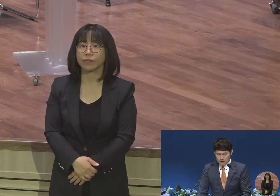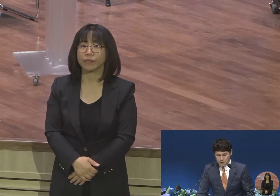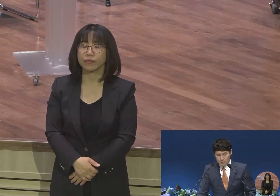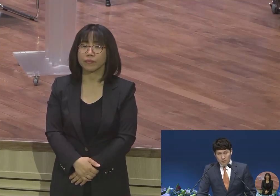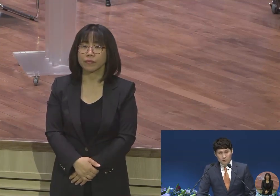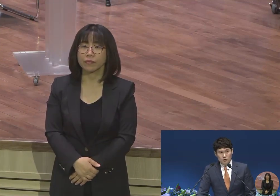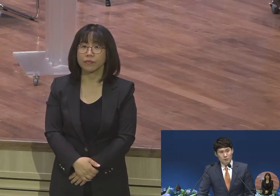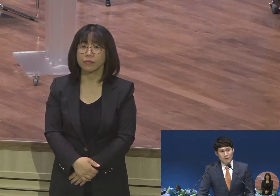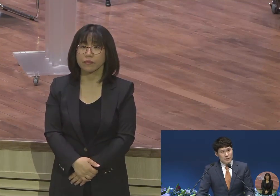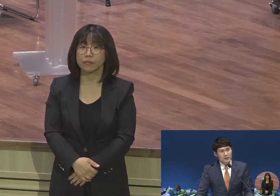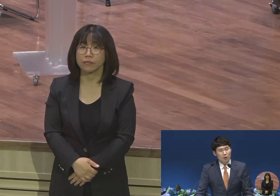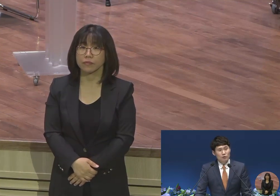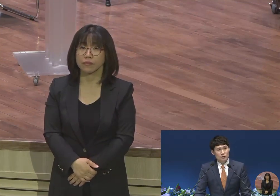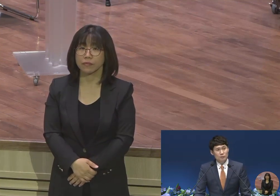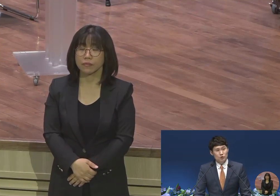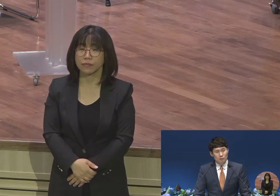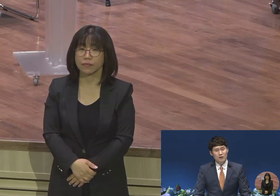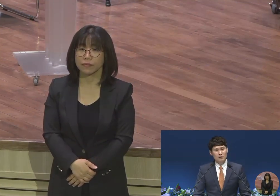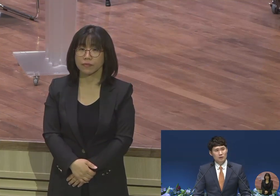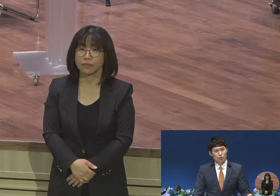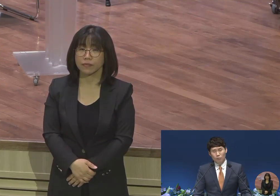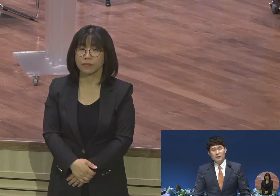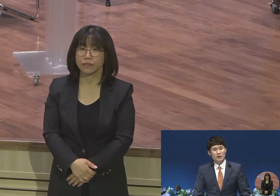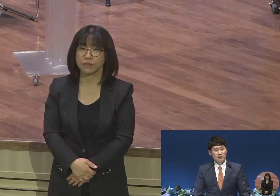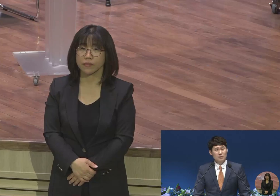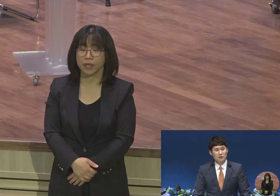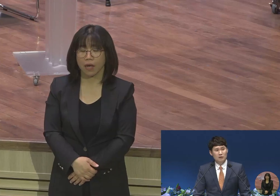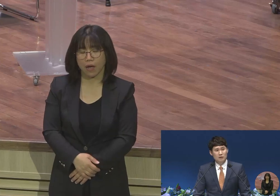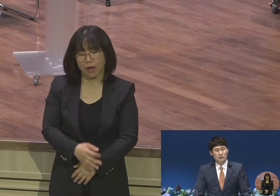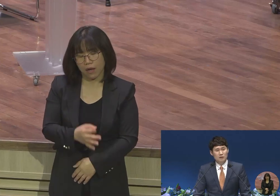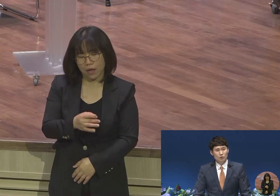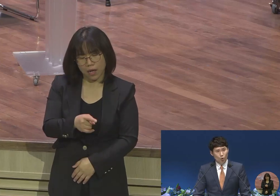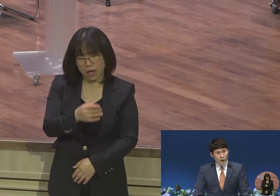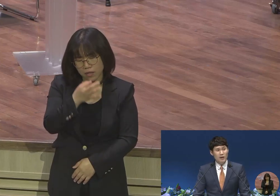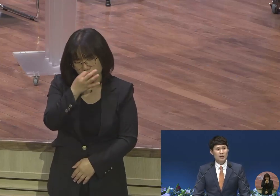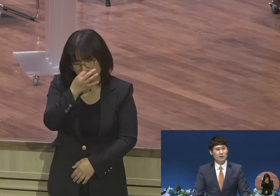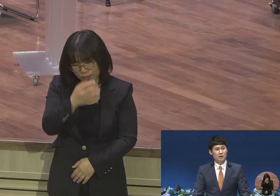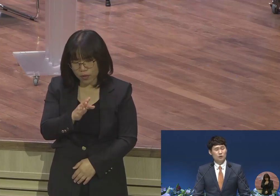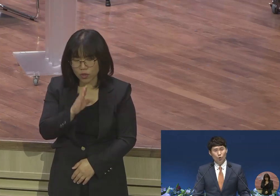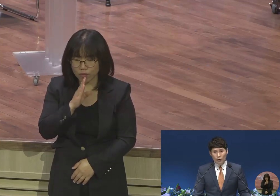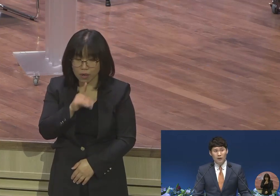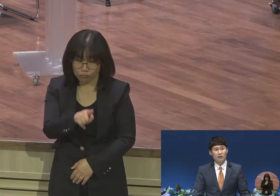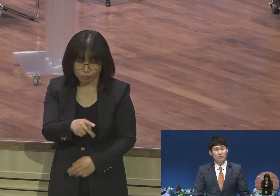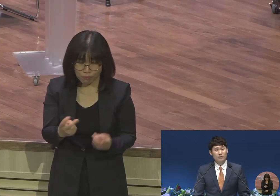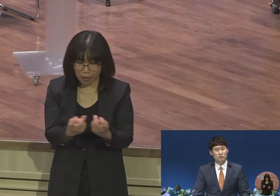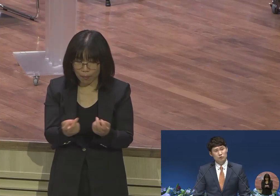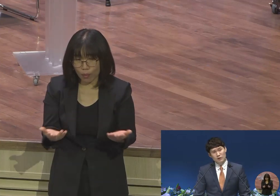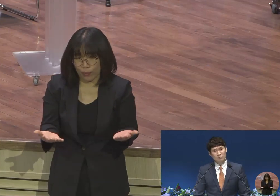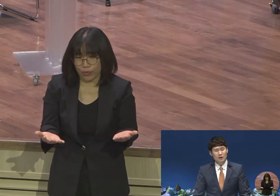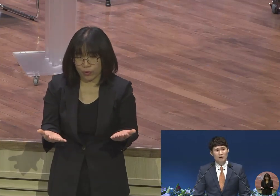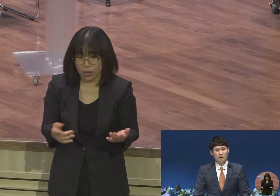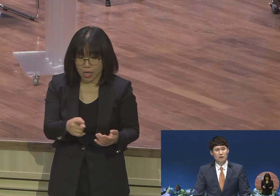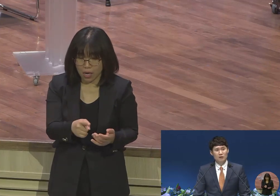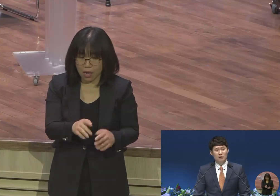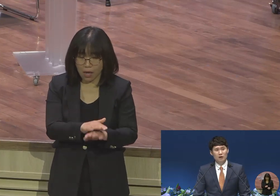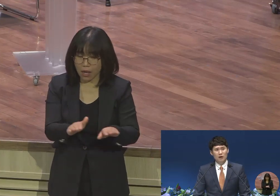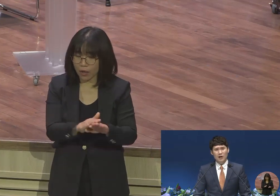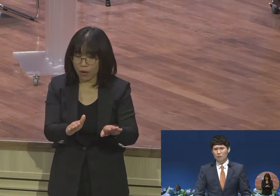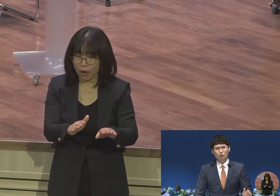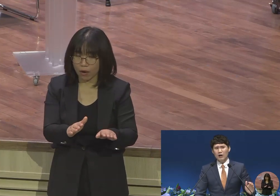정말 메시지에 나온 것처럼 정말 노바디 노웨이 노웨어 무슨 말입니까? 아무도